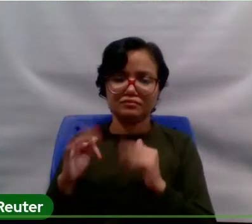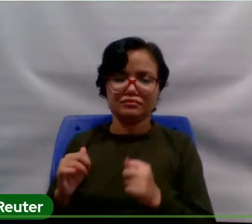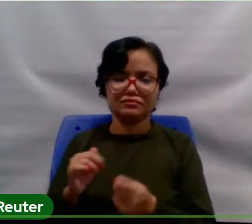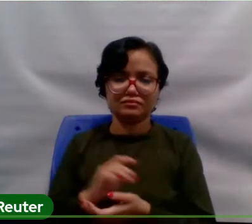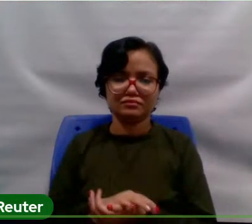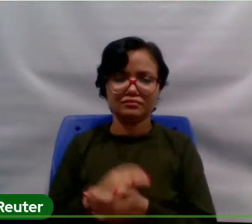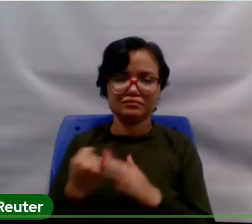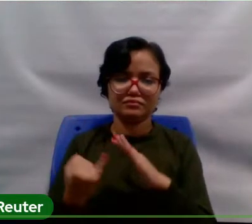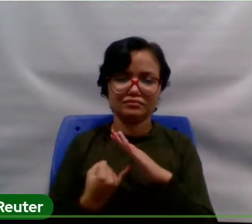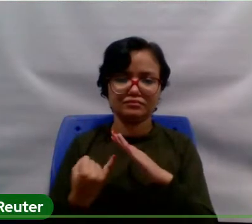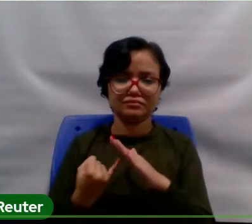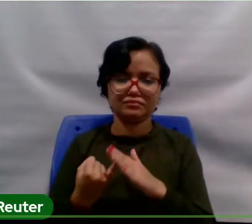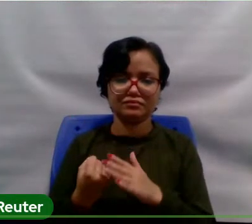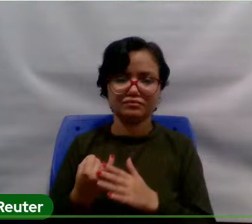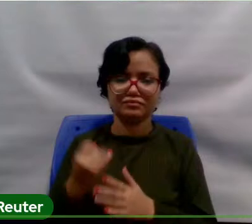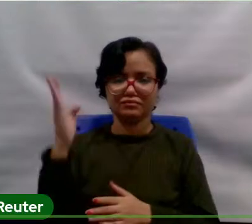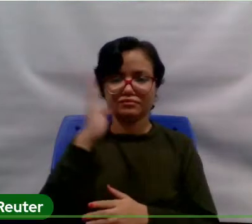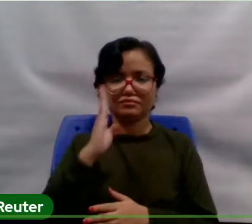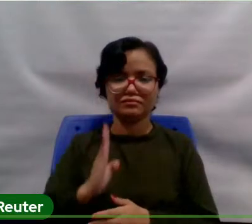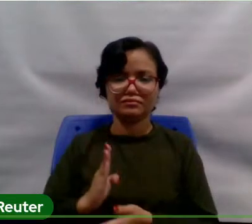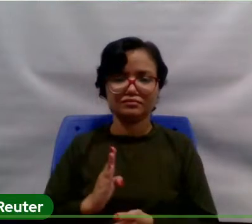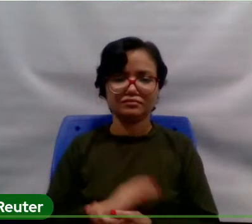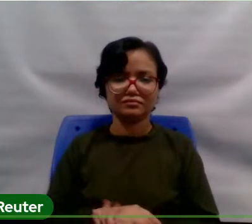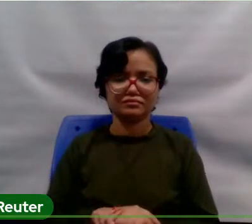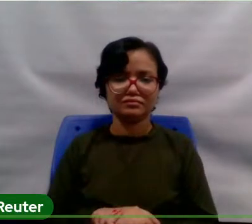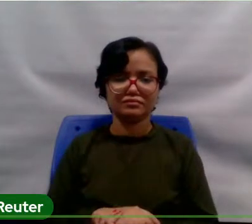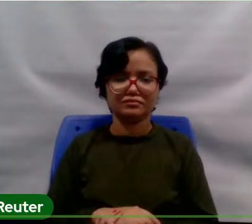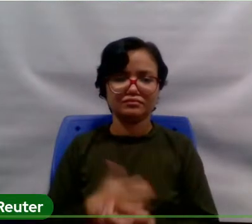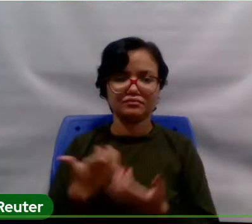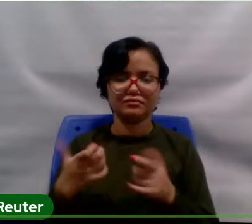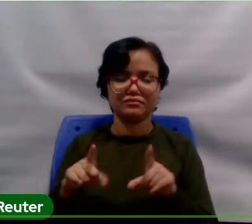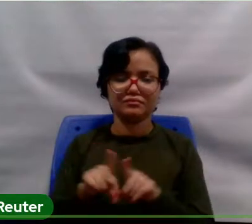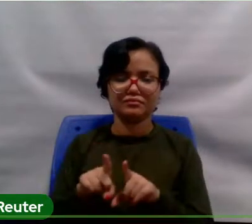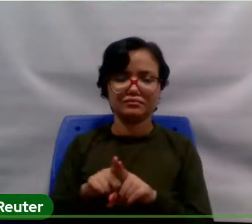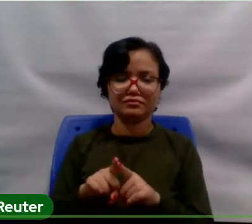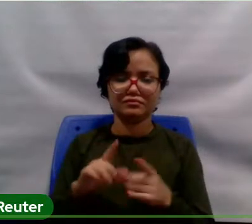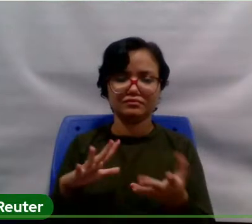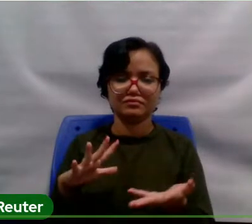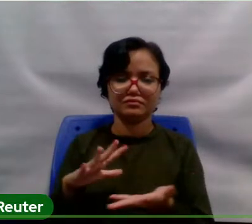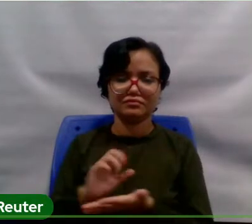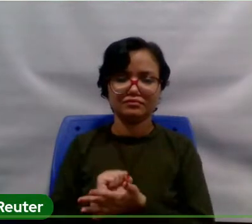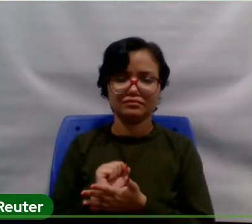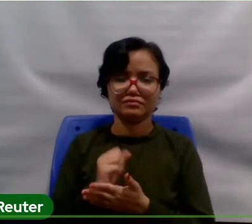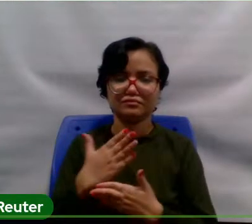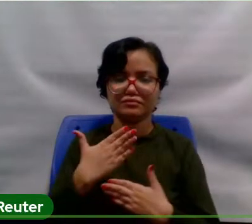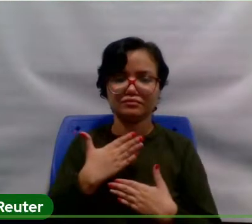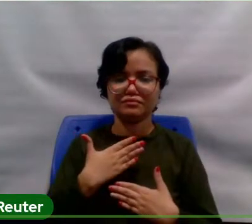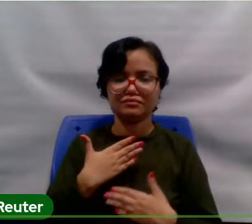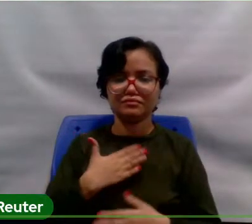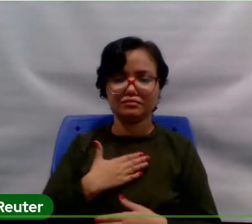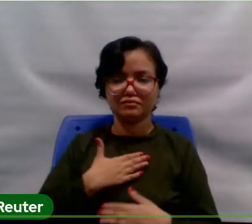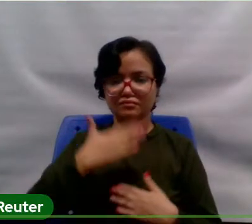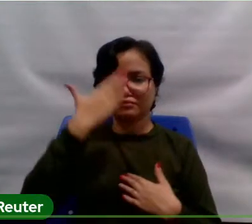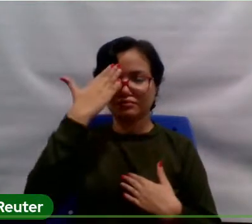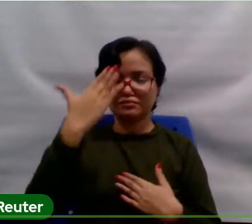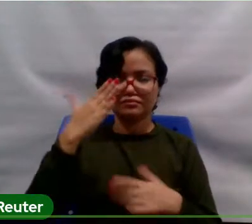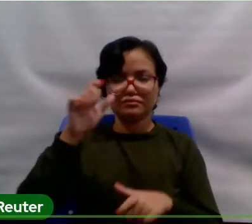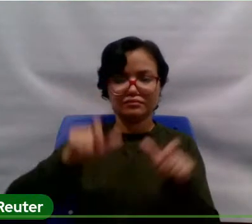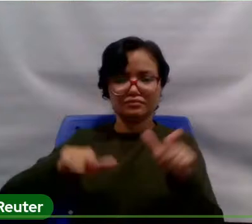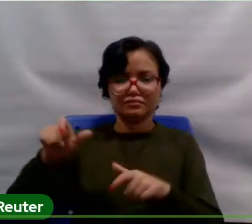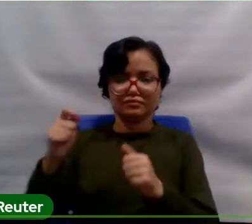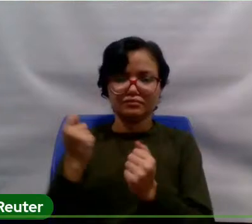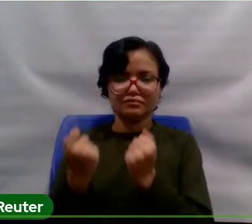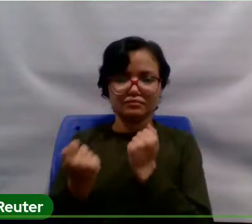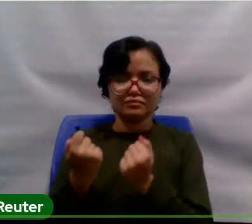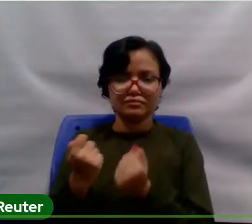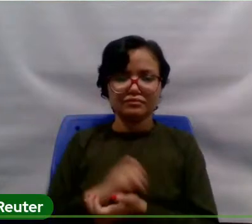instituições do Brasil. Queria também deixar aqui registrado, né? Meu agradecimento aos avaliadores e coordenadores